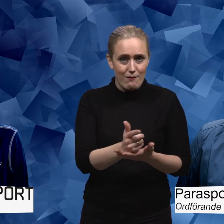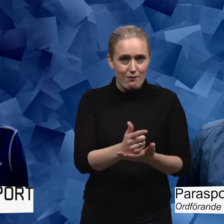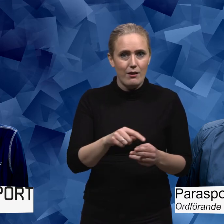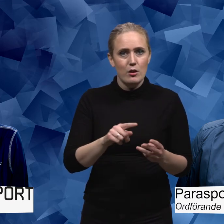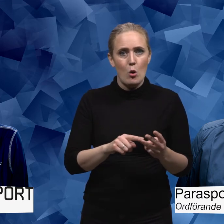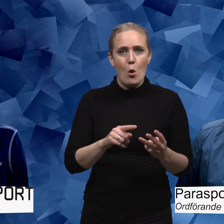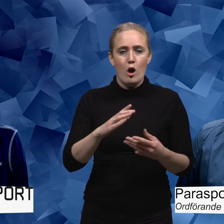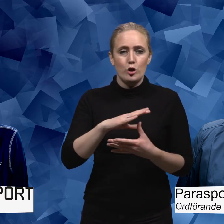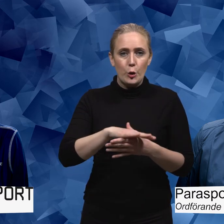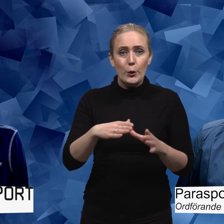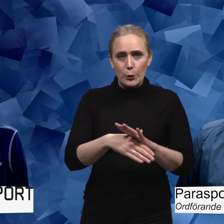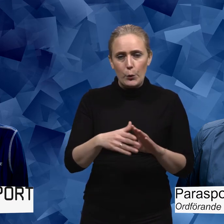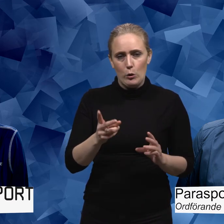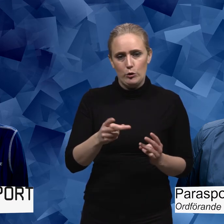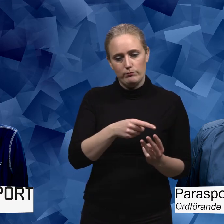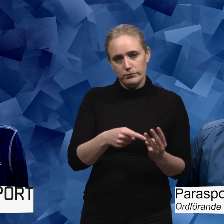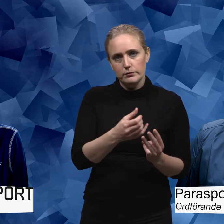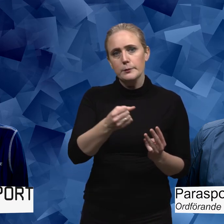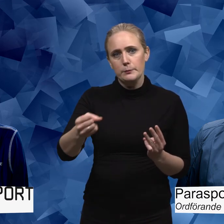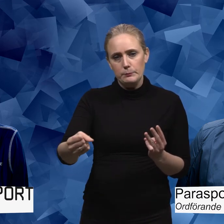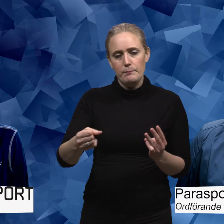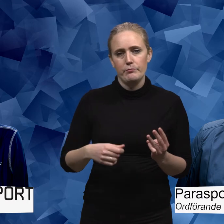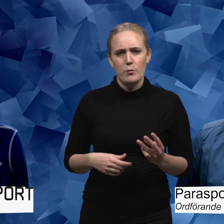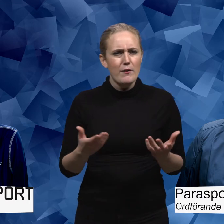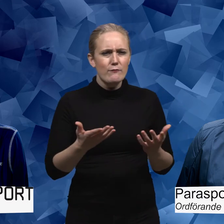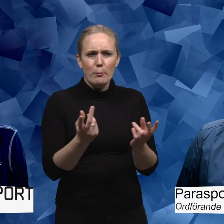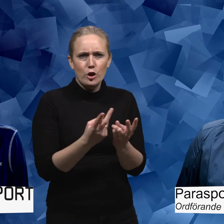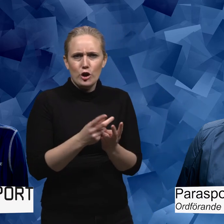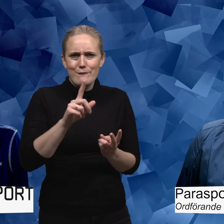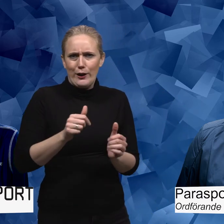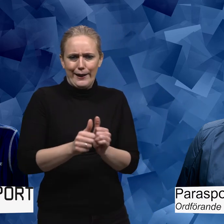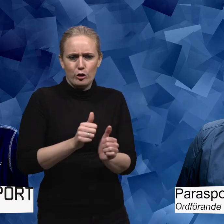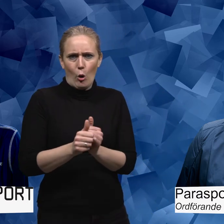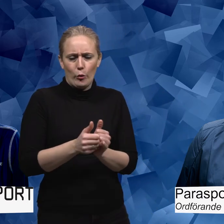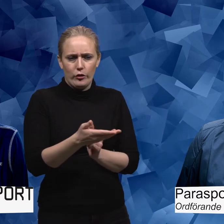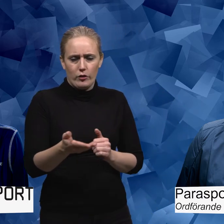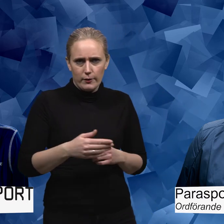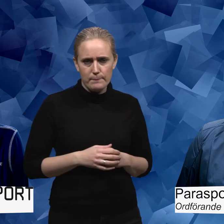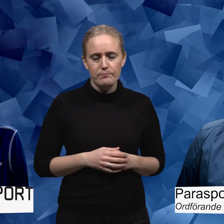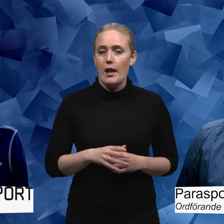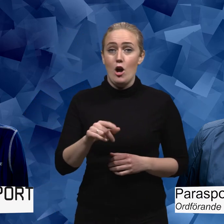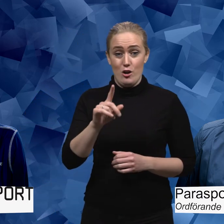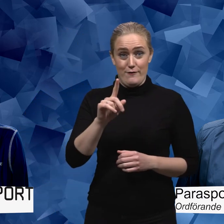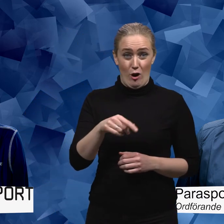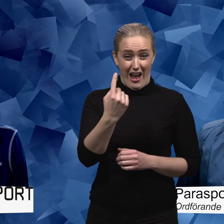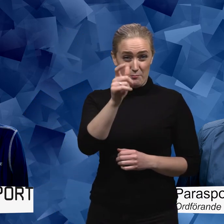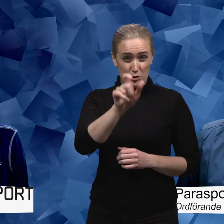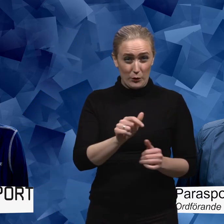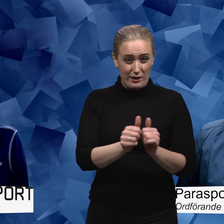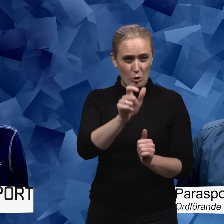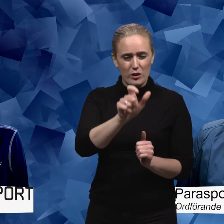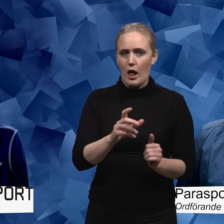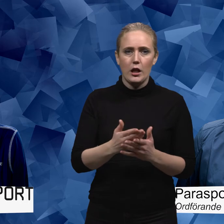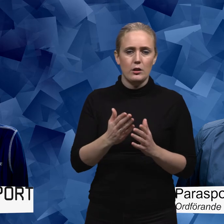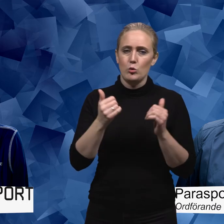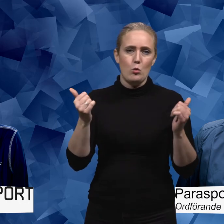bordtennis och nu senast judo. Vad har det här inneburit för de här idrotterna? För den enskilda idrottaren så tror jag inte att det